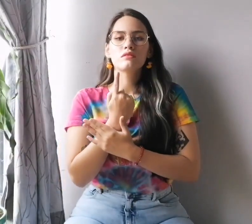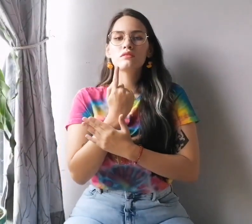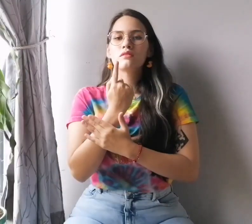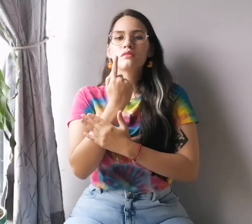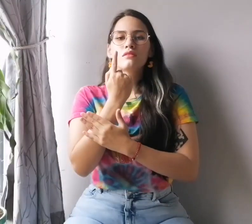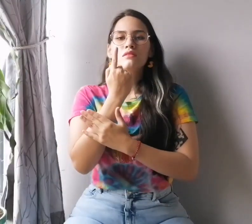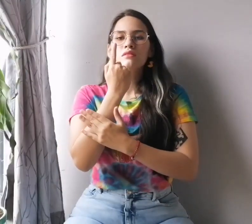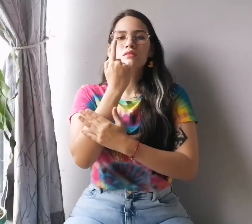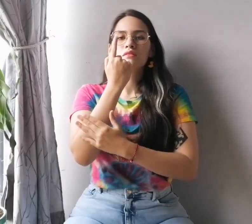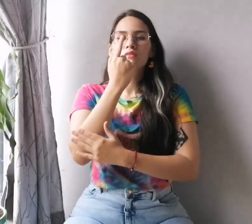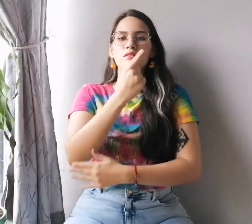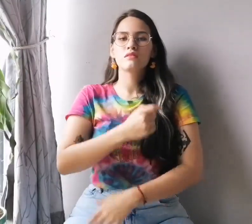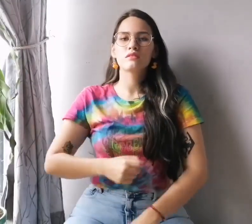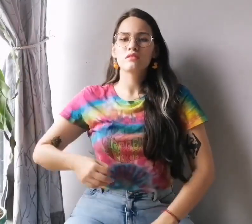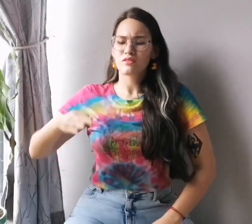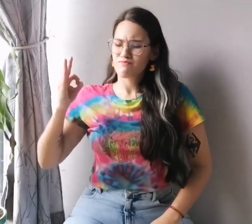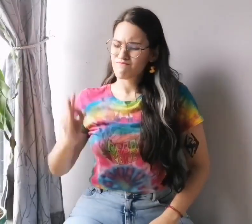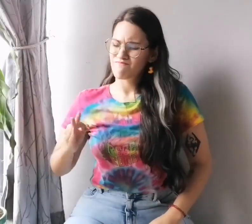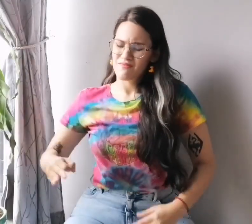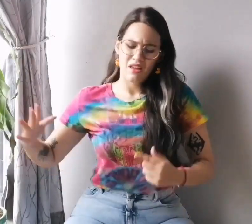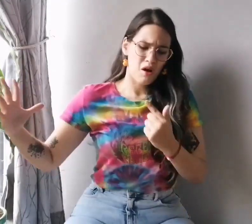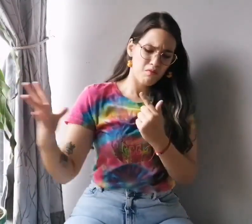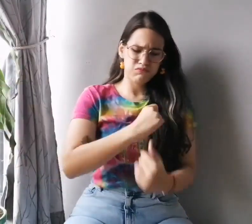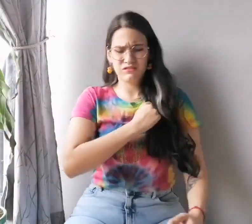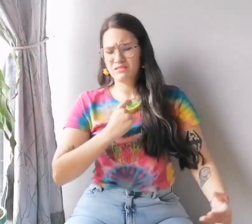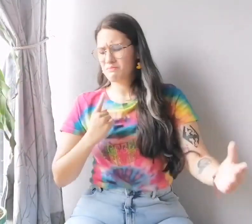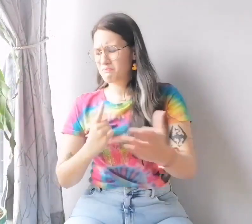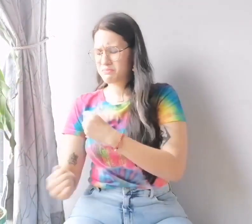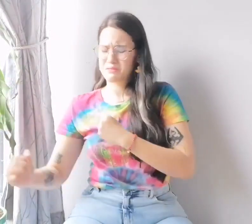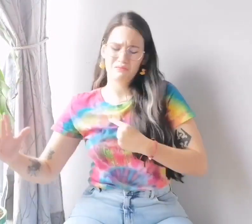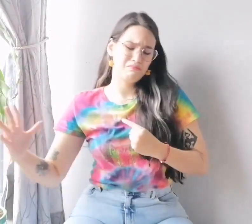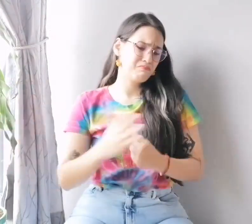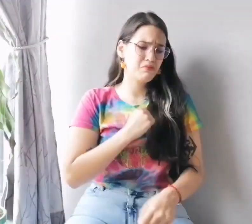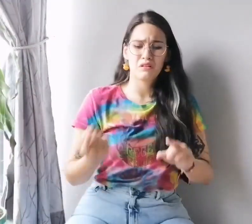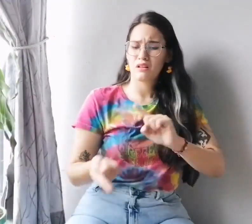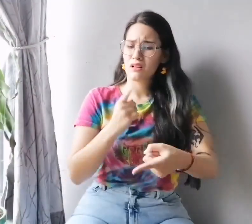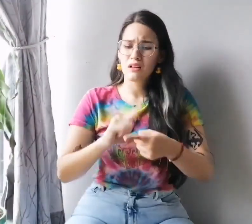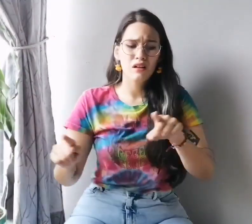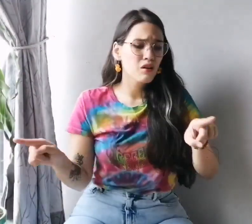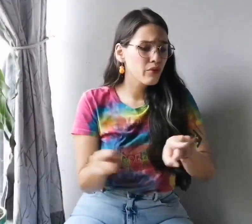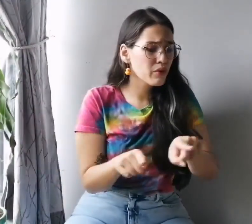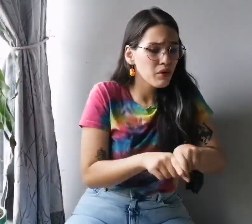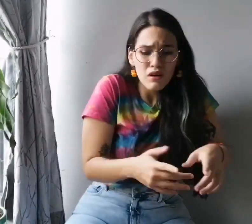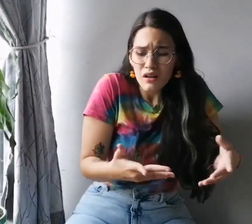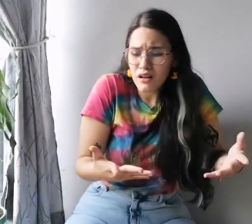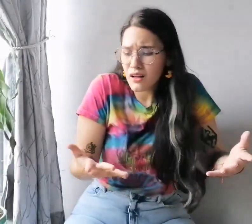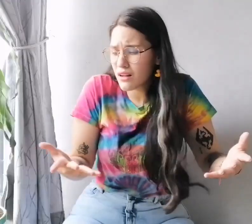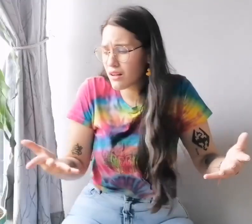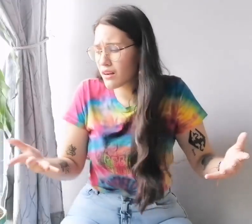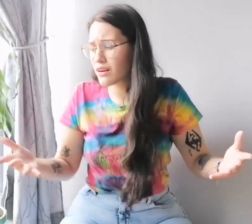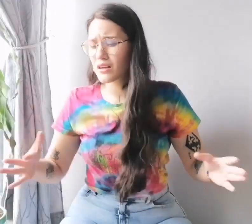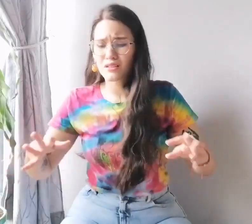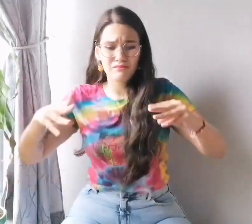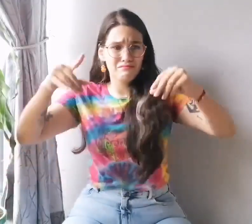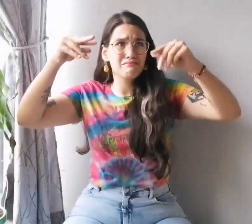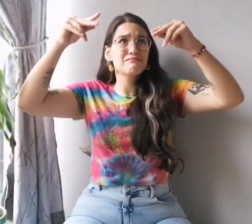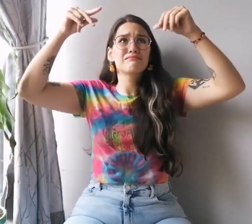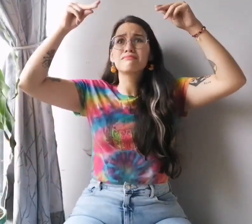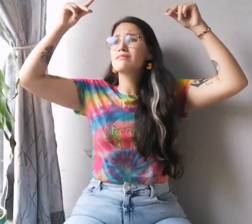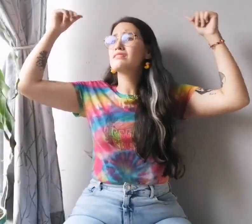alas A cada minuto, en cada semana Nos roban amigas, nos matan